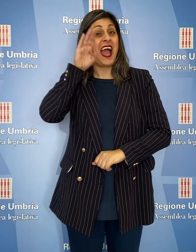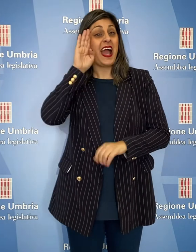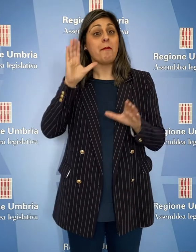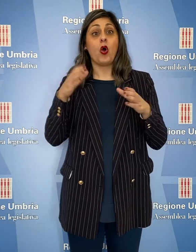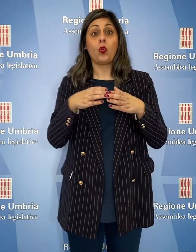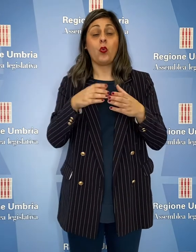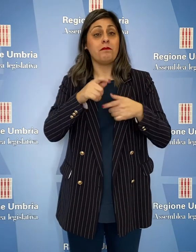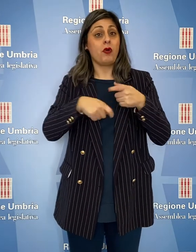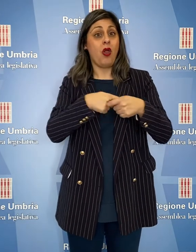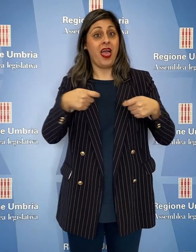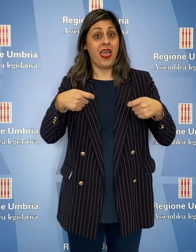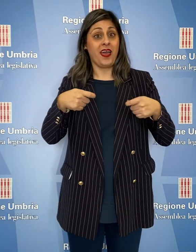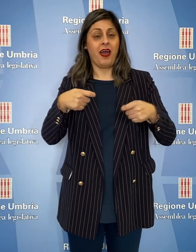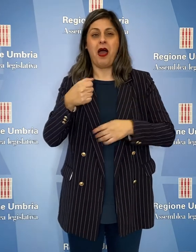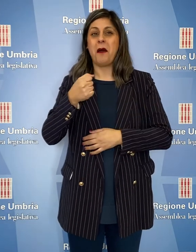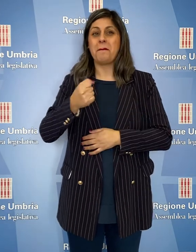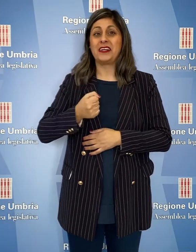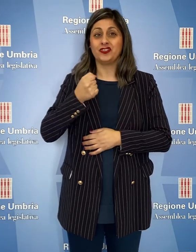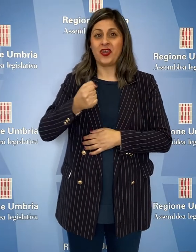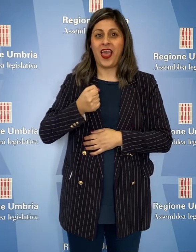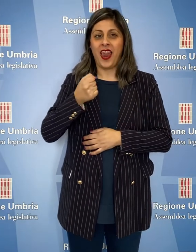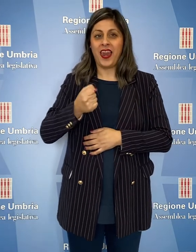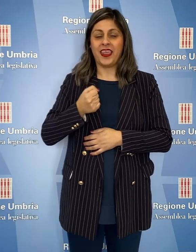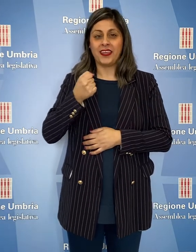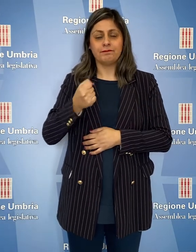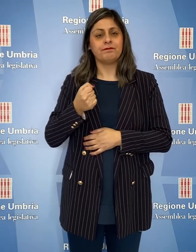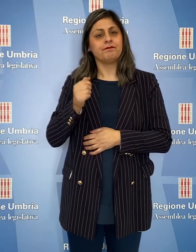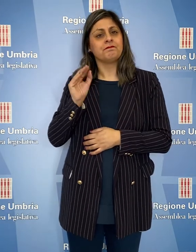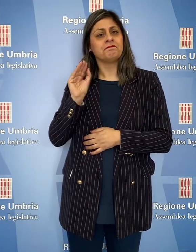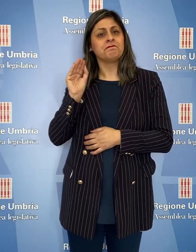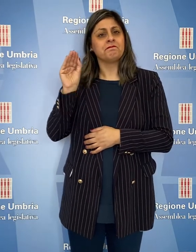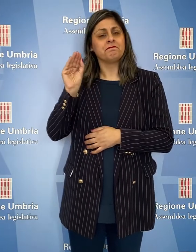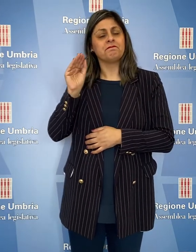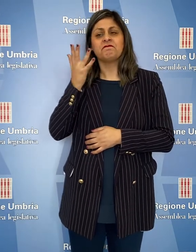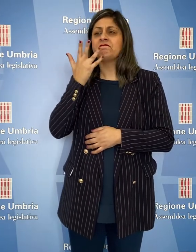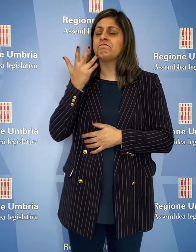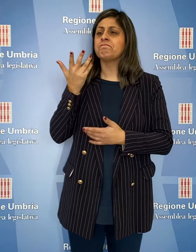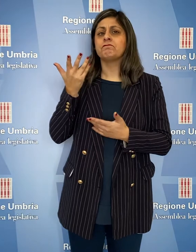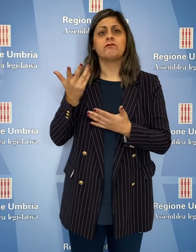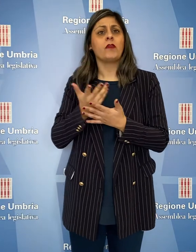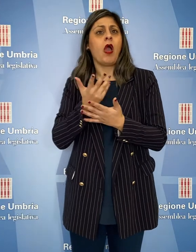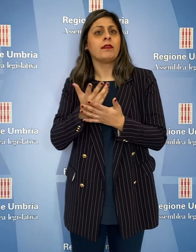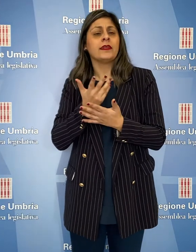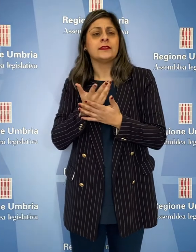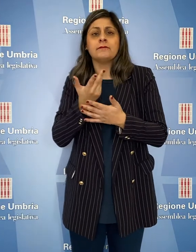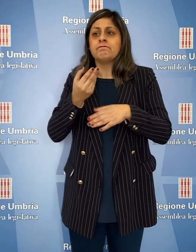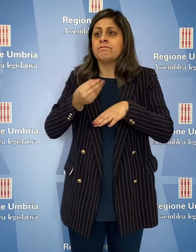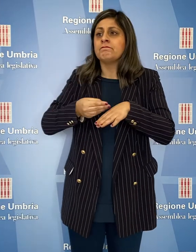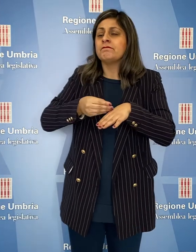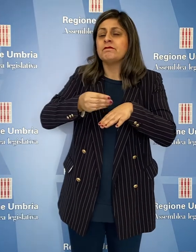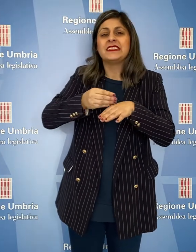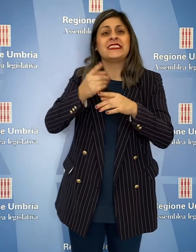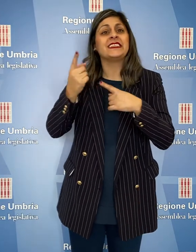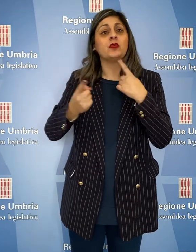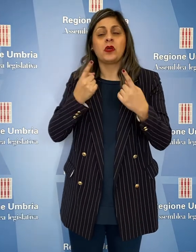Il capogruppo della Lega, Stefano Pastorelli, ha chiesto aggiornamenti sullo stato di